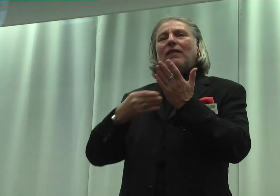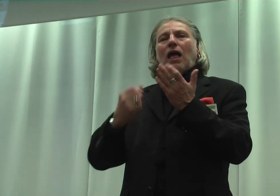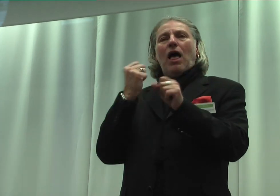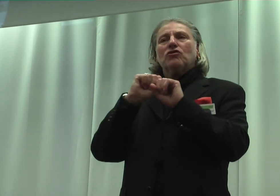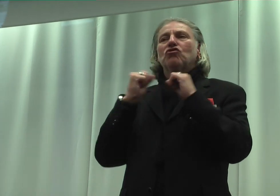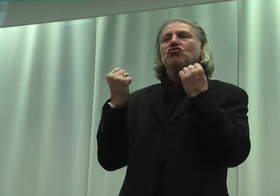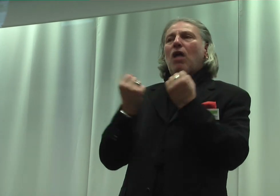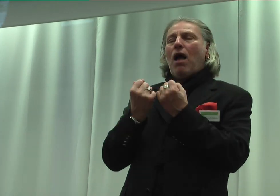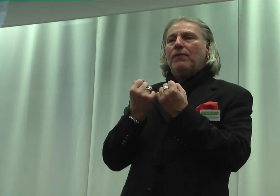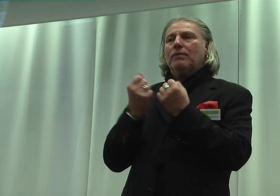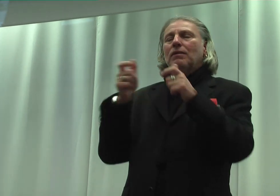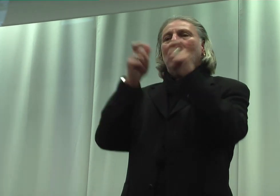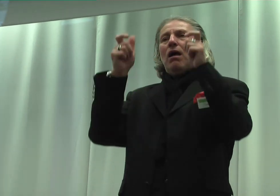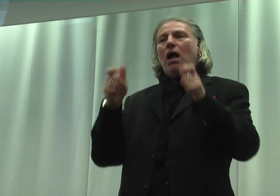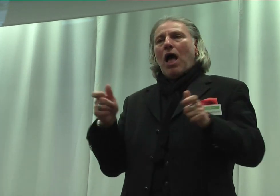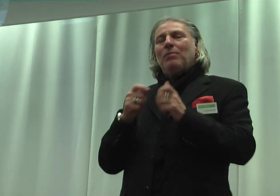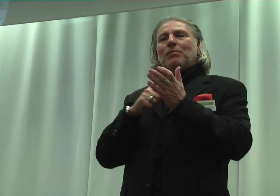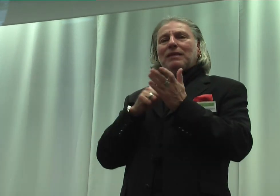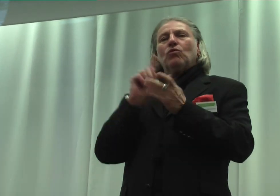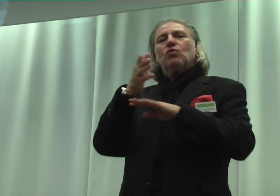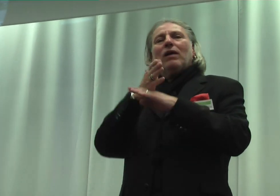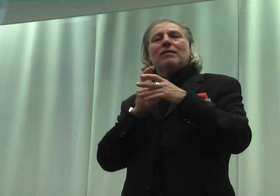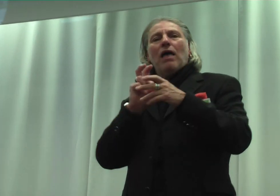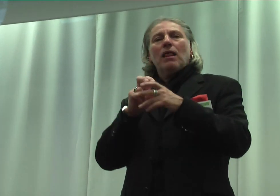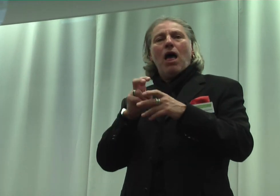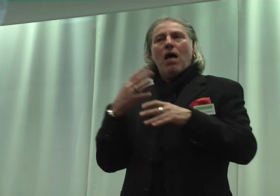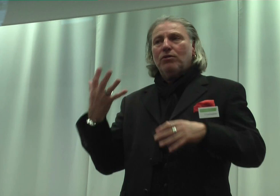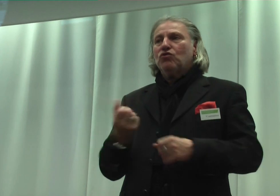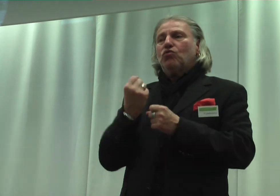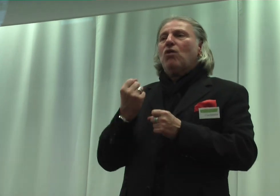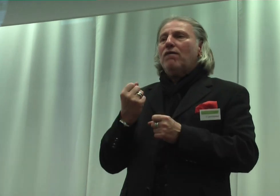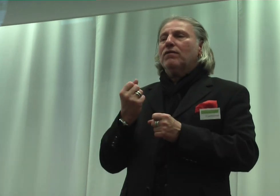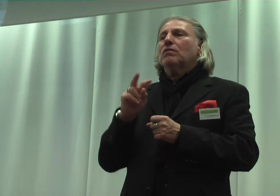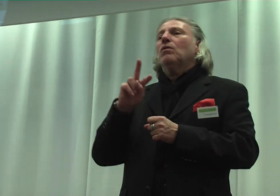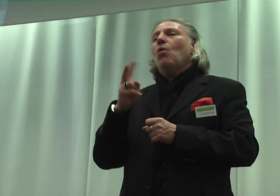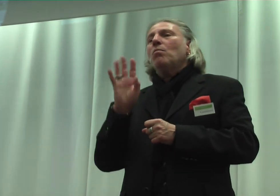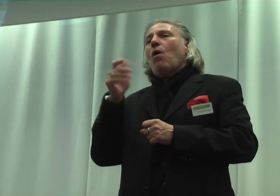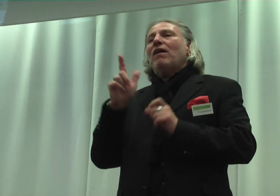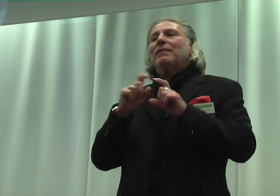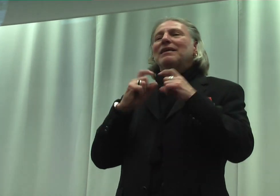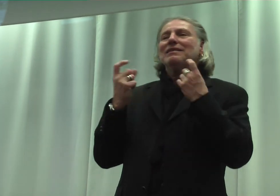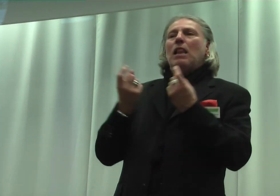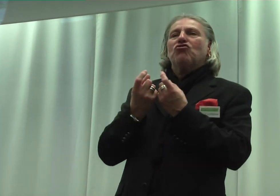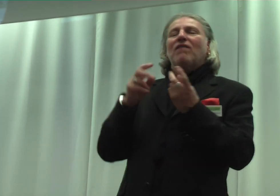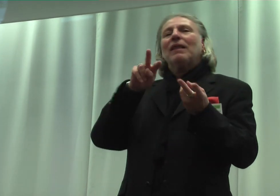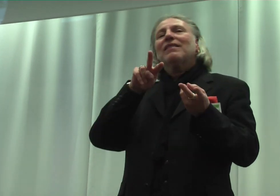Vertragenbedingungen, zur Teilhabe zu schaffen, ungekehrt auf einen gesellschaftlichen Veränderungsprozess